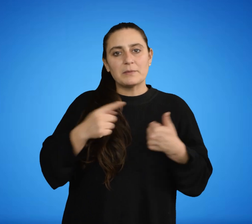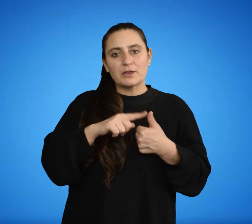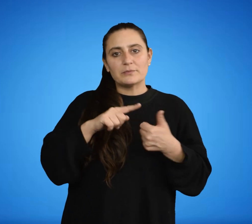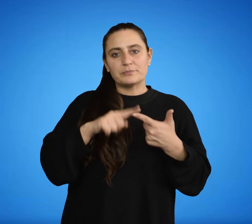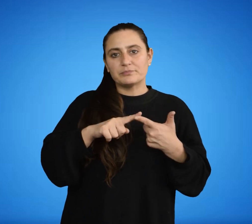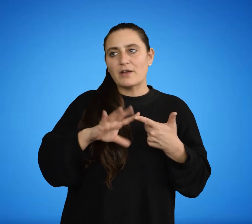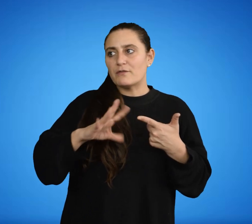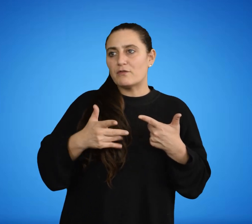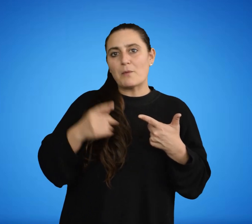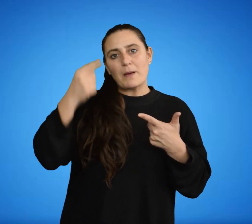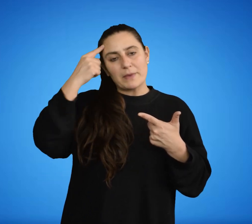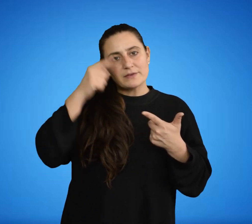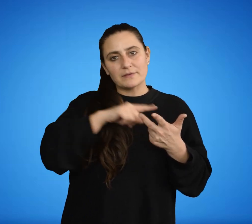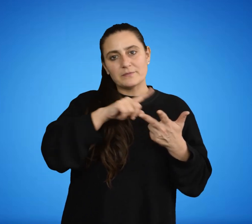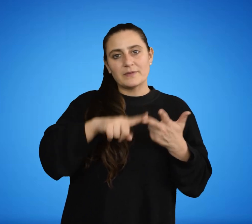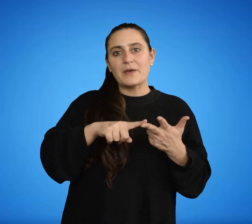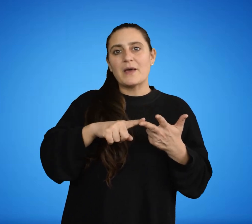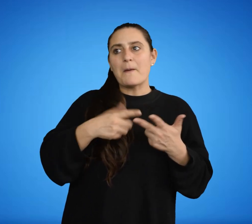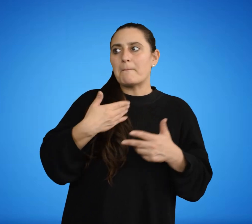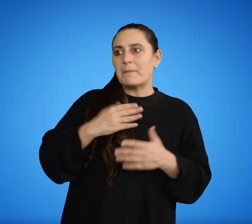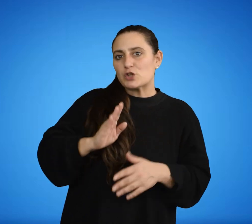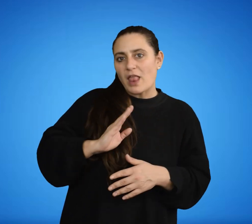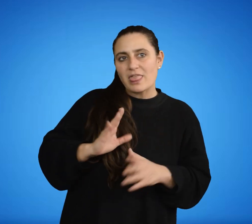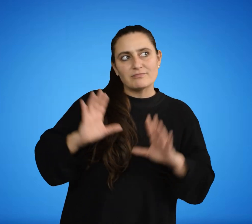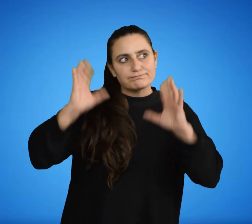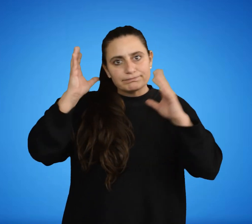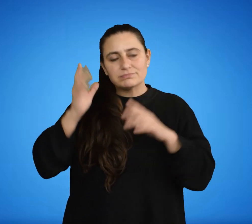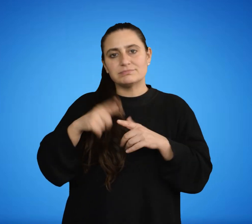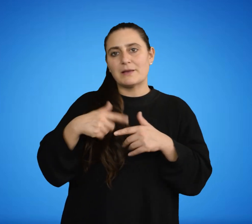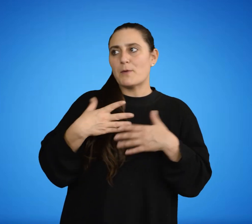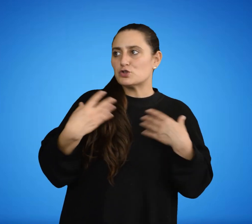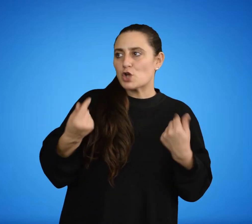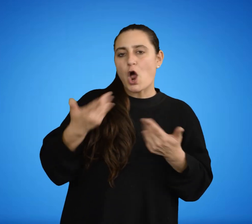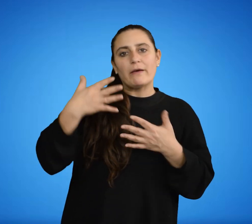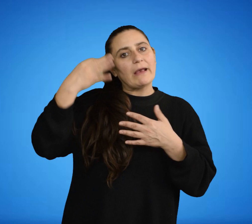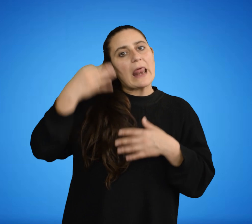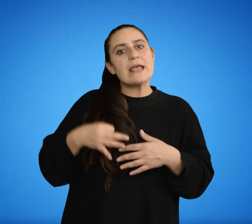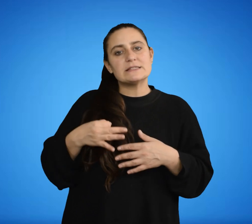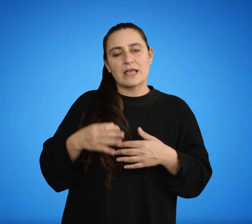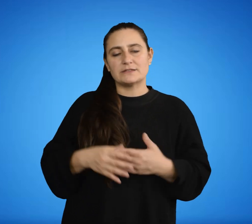sentimientos, forma de pensar, personalidad, emociones, creencias.